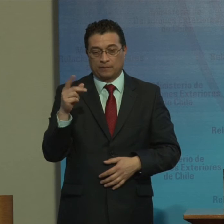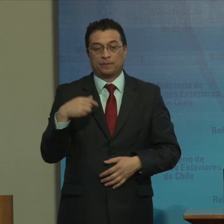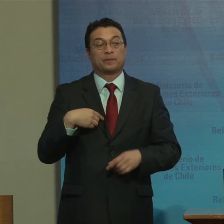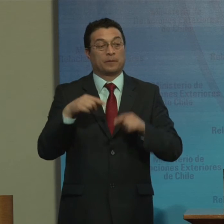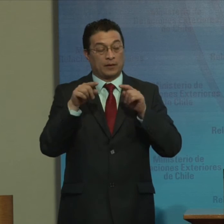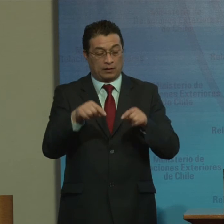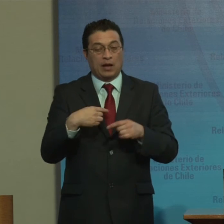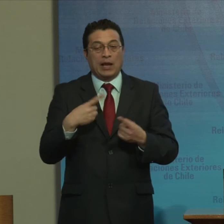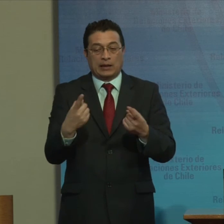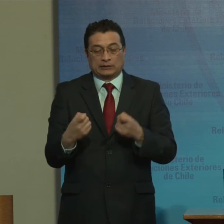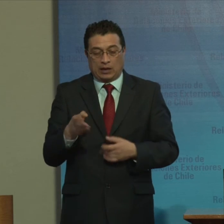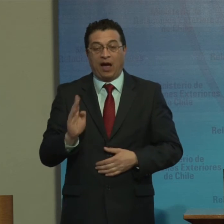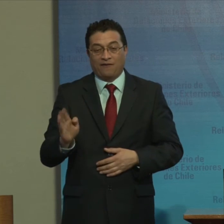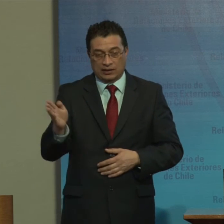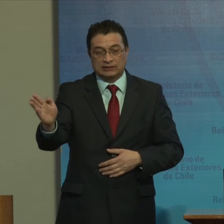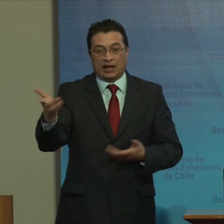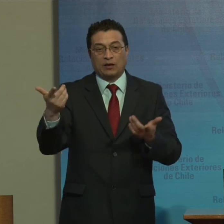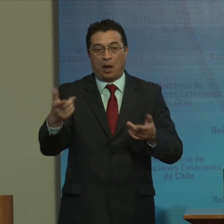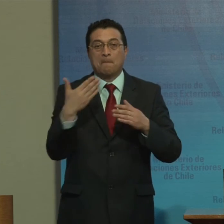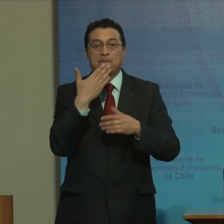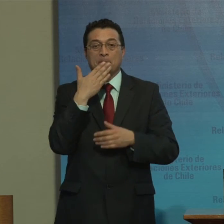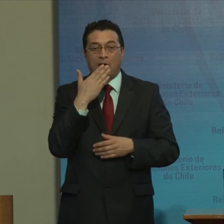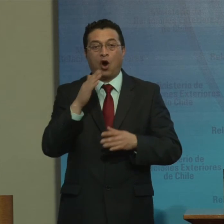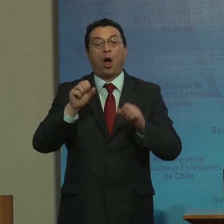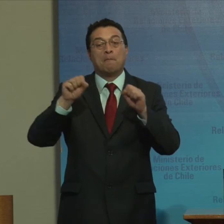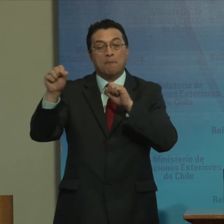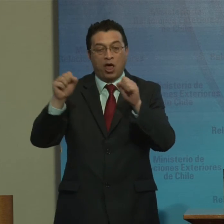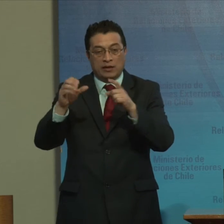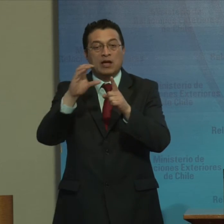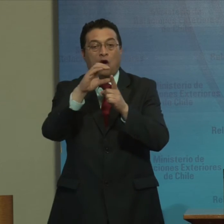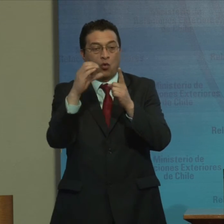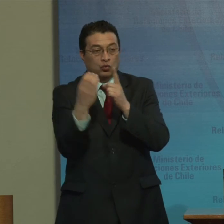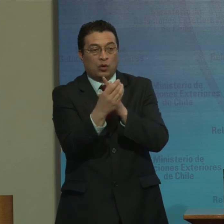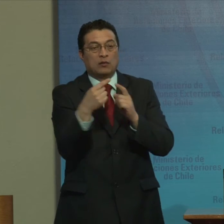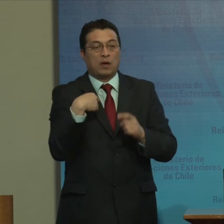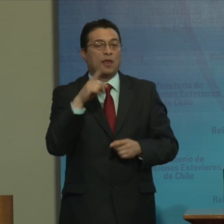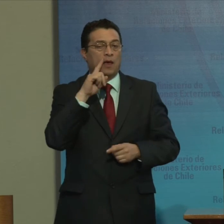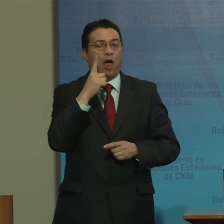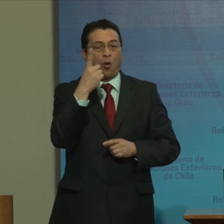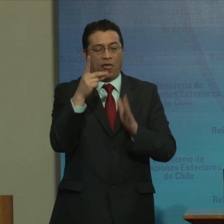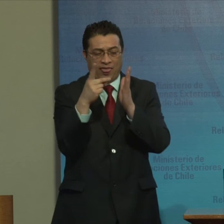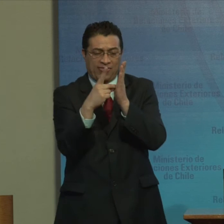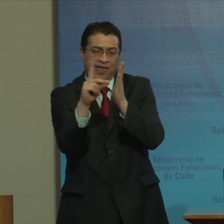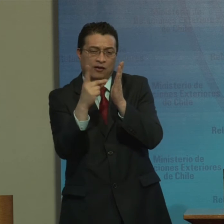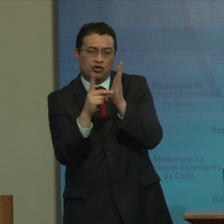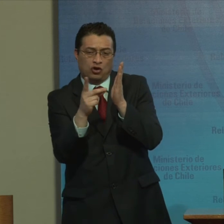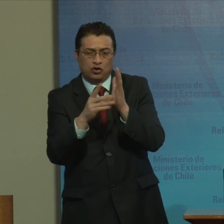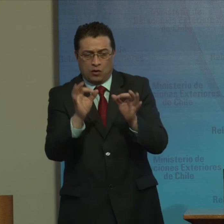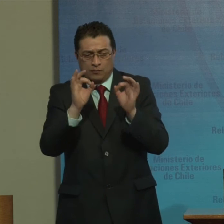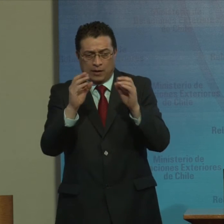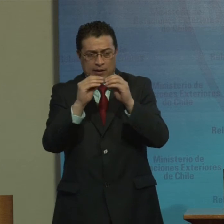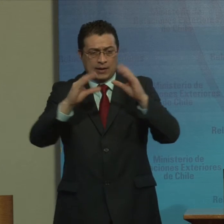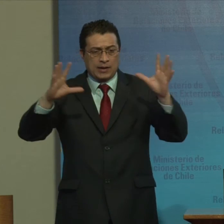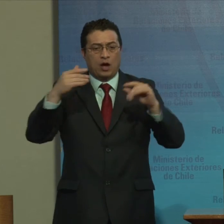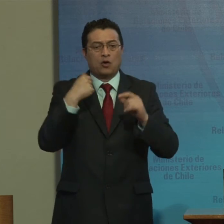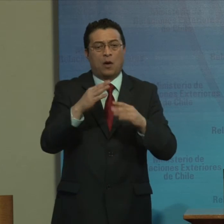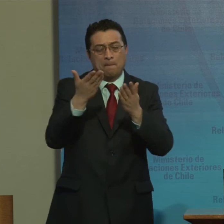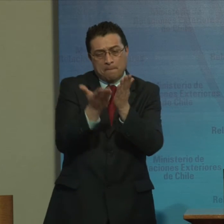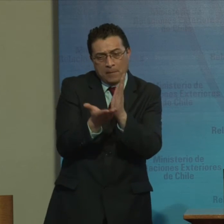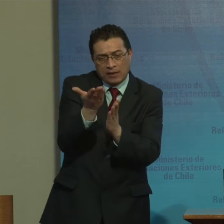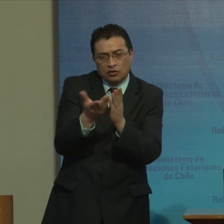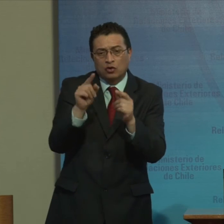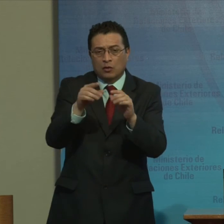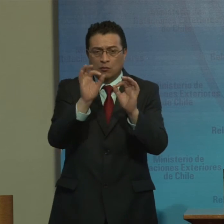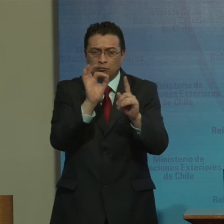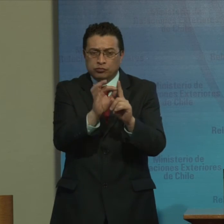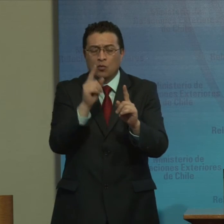requiere Para avanzar Decididamente Hacia mejores Políticas futuras Contar con Diagnósticos certeros Mediciones desagregadas Que